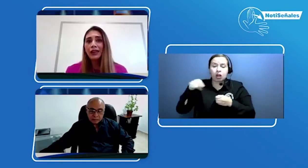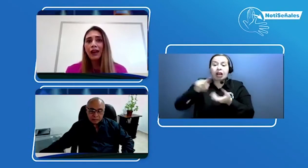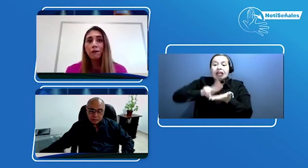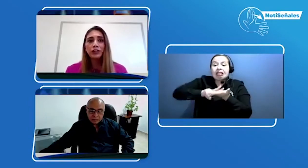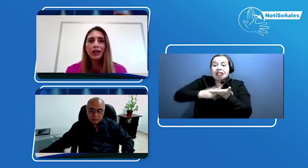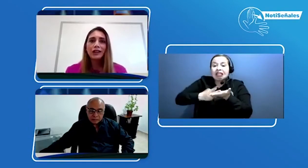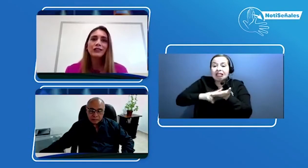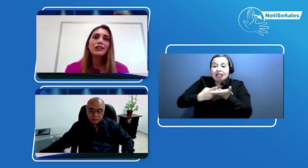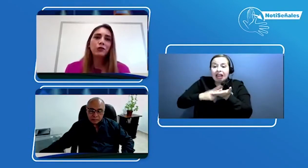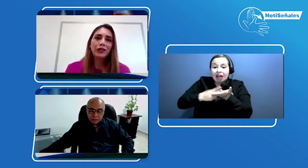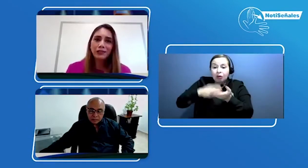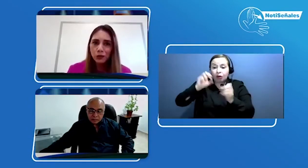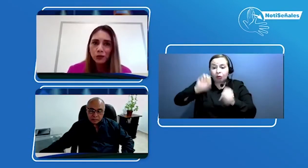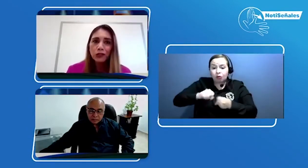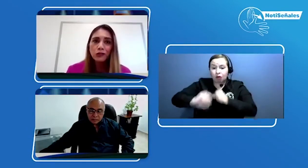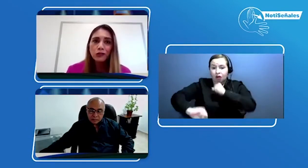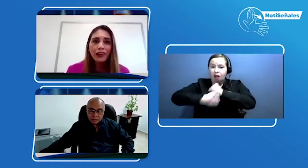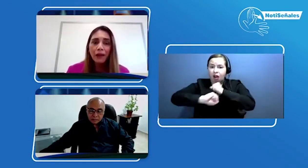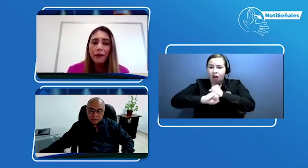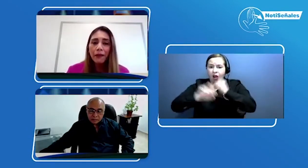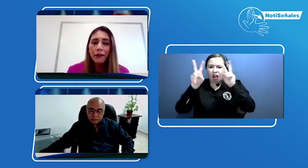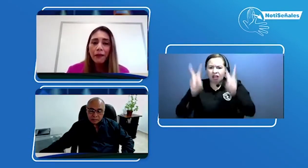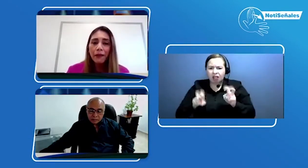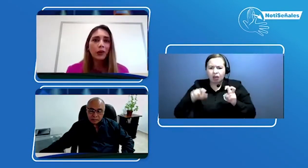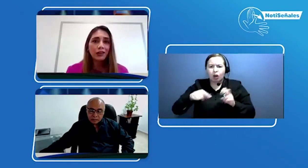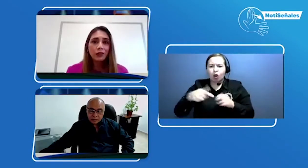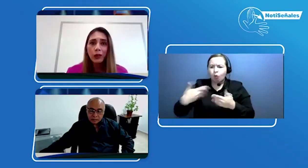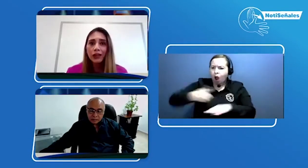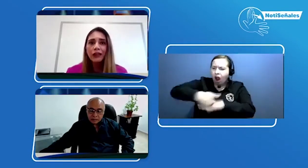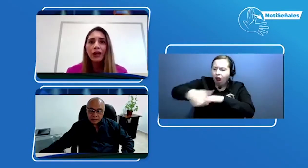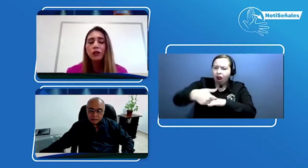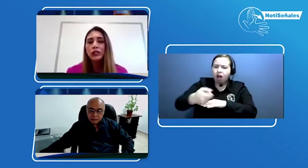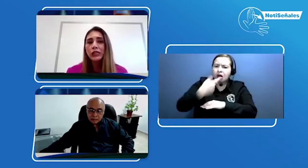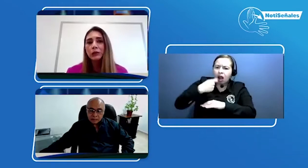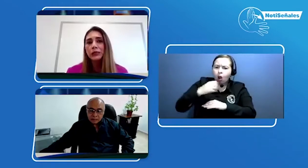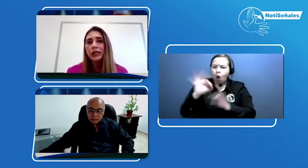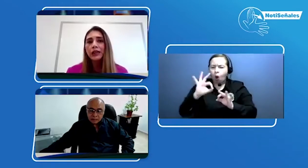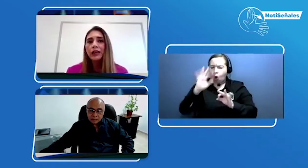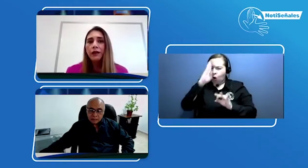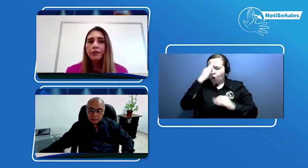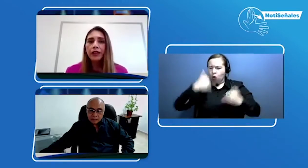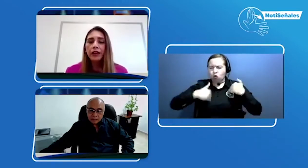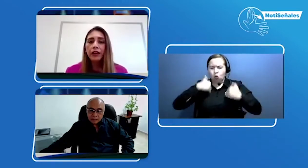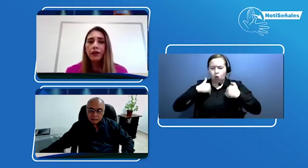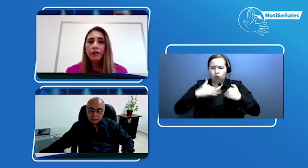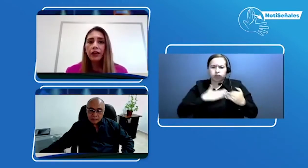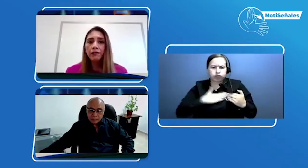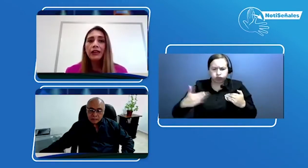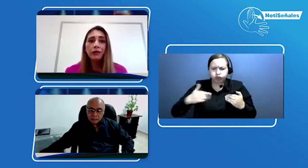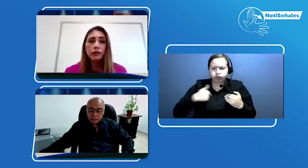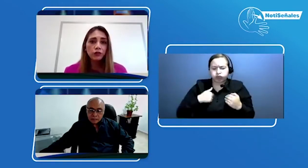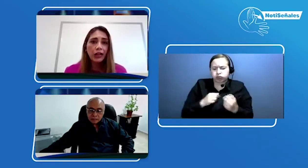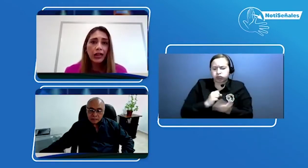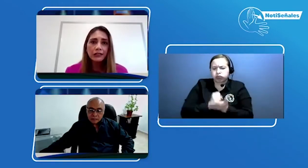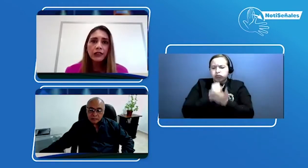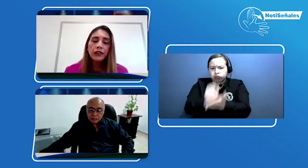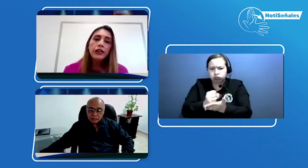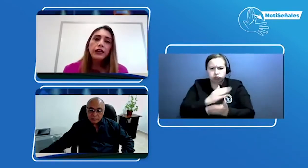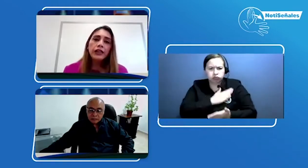apoyarla en la solicitud de sus medicamentos o cualquier duda que tenga con el trámite de medicamentos a casa y